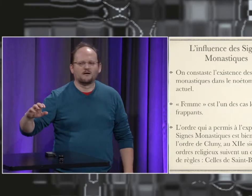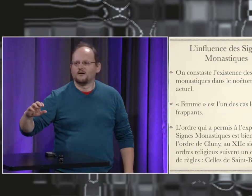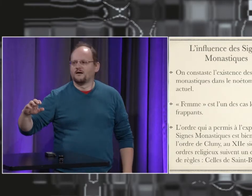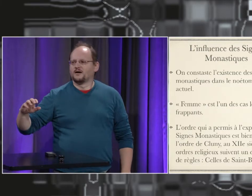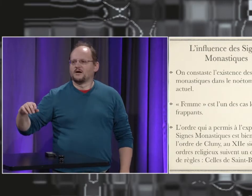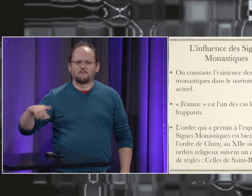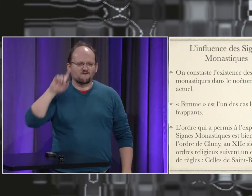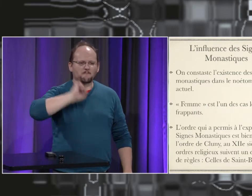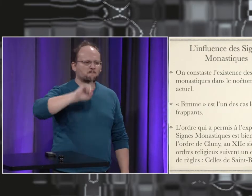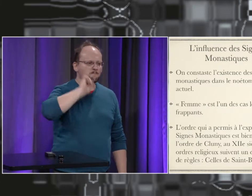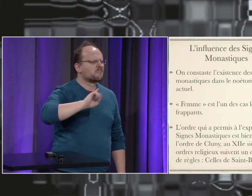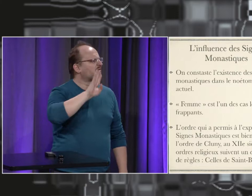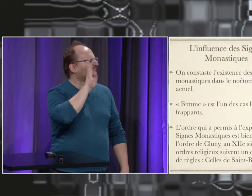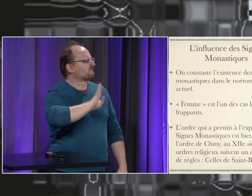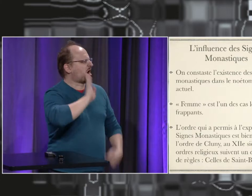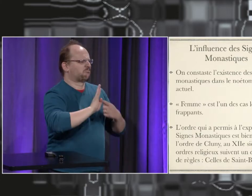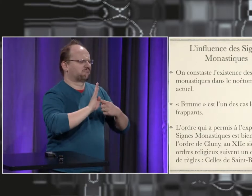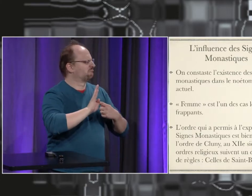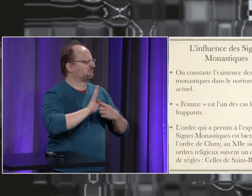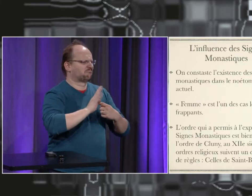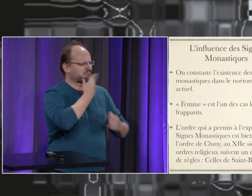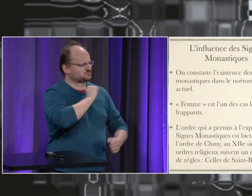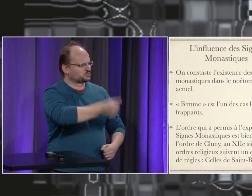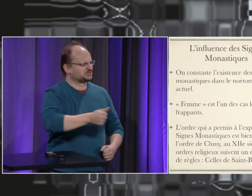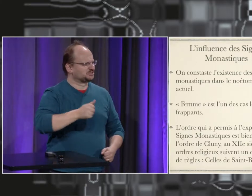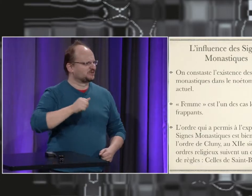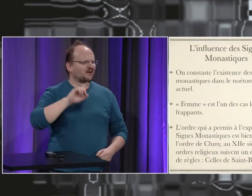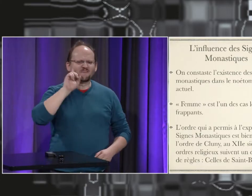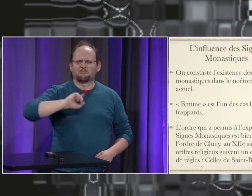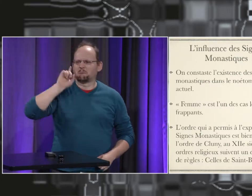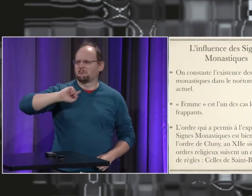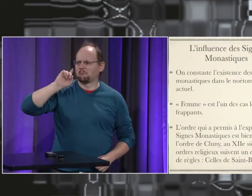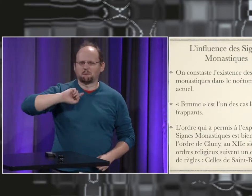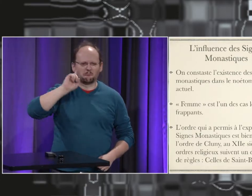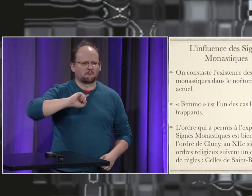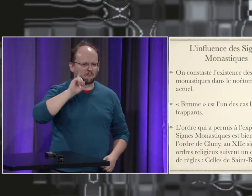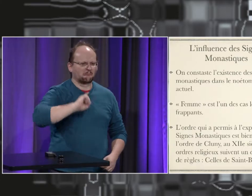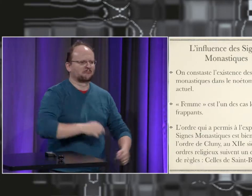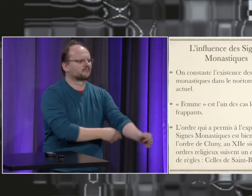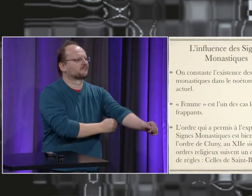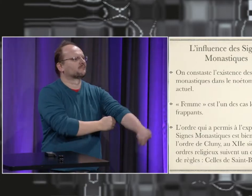Comment le faites-vous ? Femme. Femme, pas avec la main. Non,'est pas joli. Femme, avec le doigt uniquement.